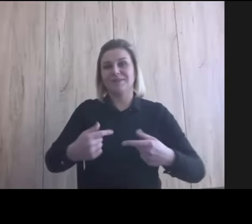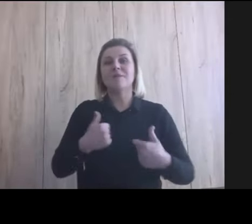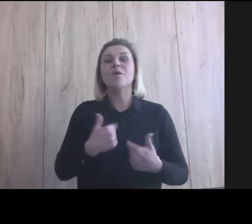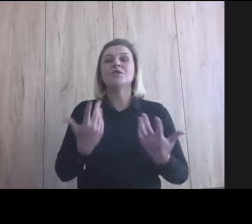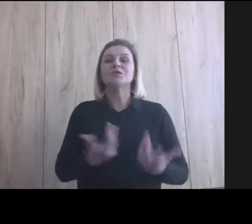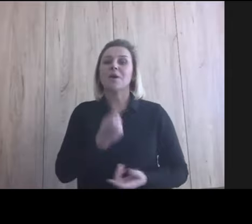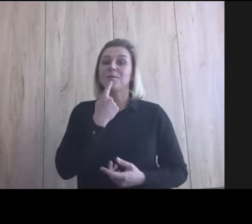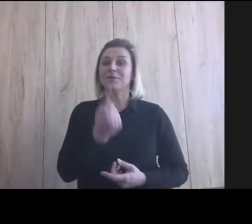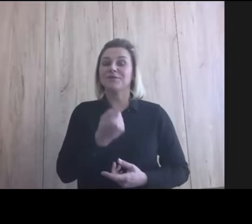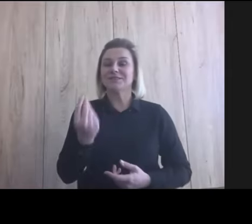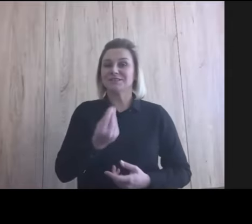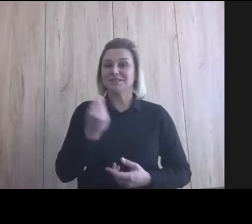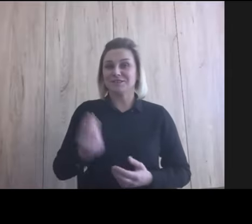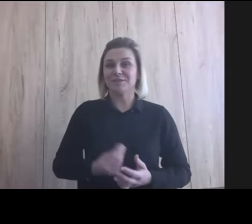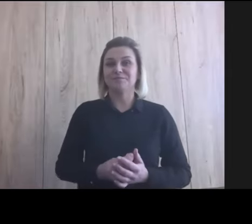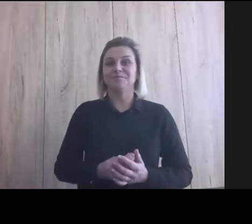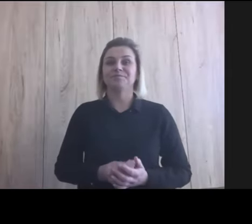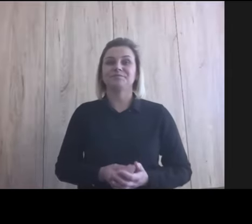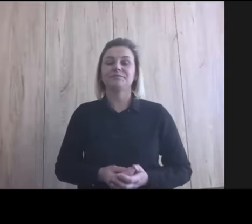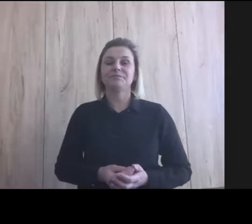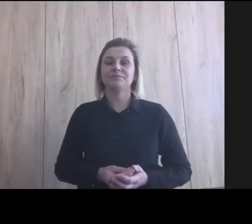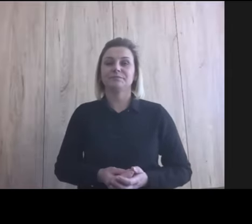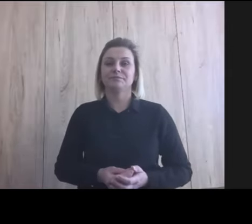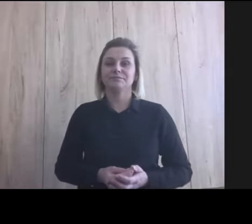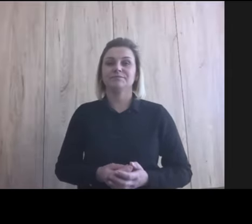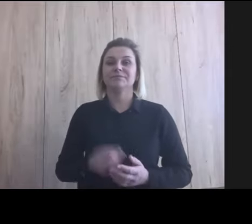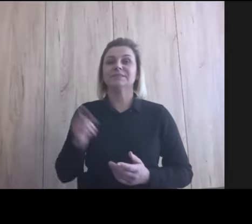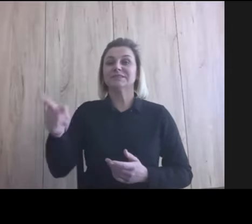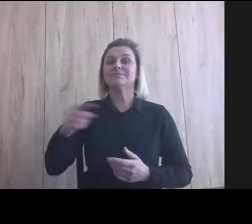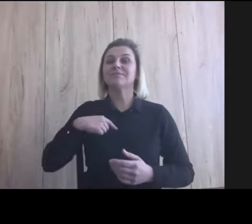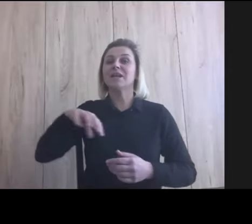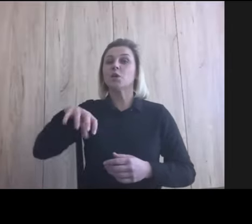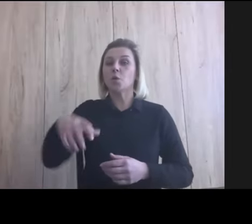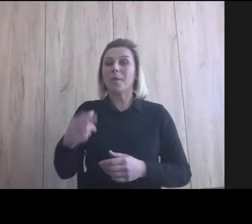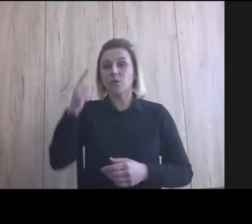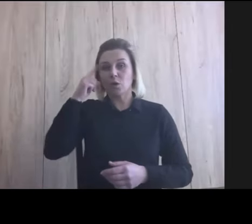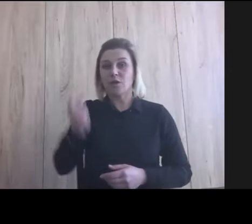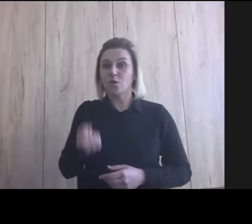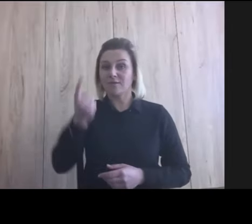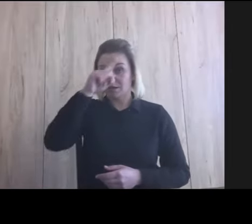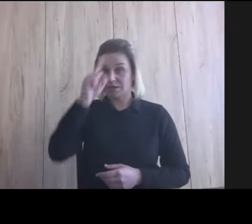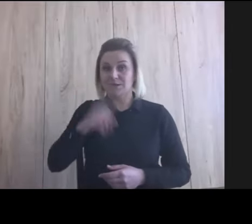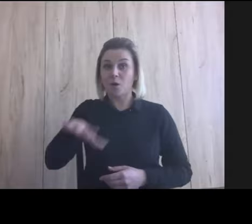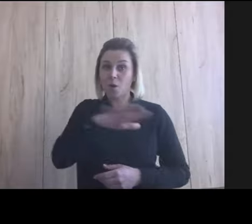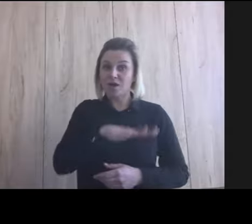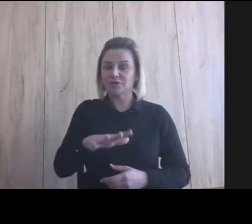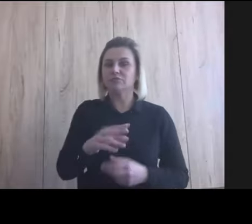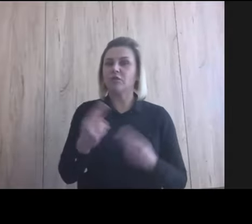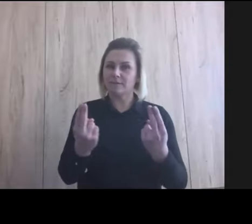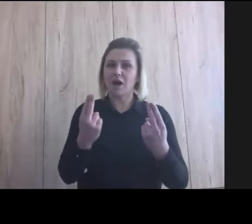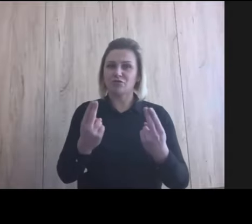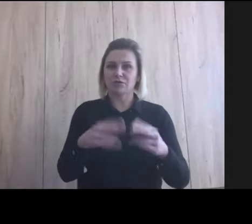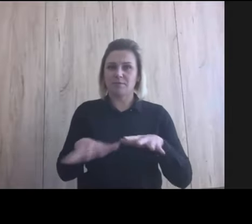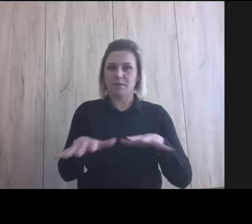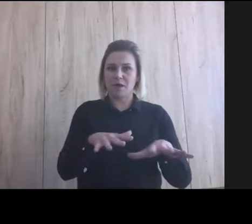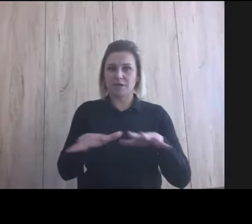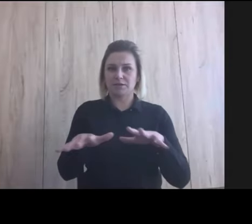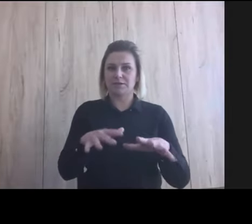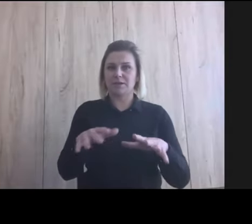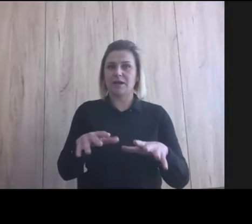tym kontekście powiedzieć, że teraz właśnie w inkubatorach innowacji społecznych jesteśmy w takim ważnym momencie, gdzie